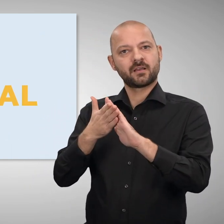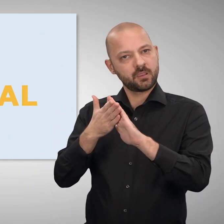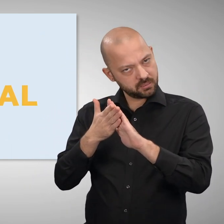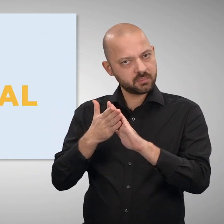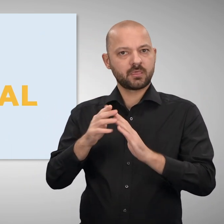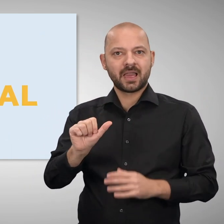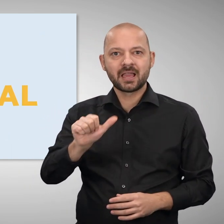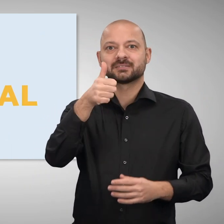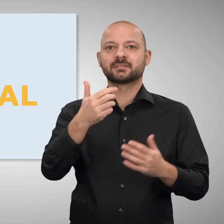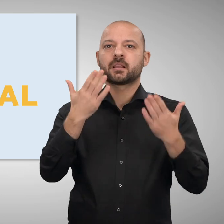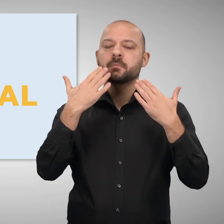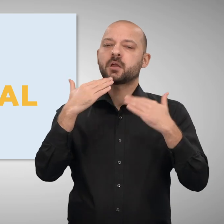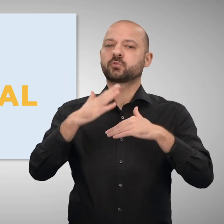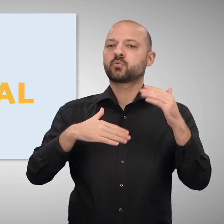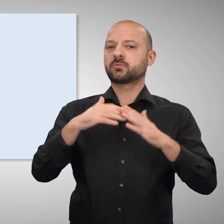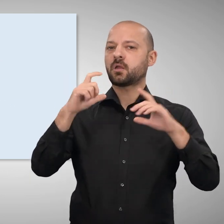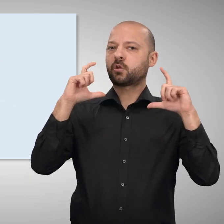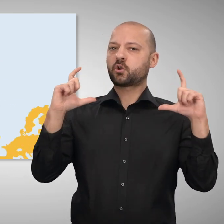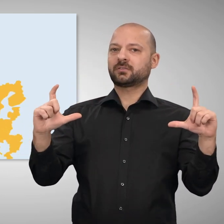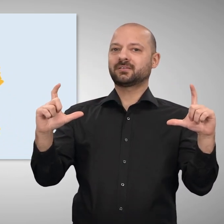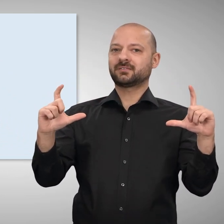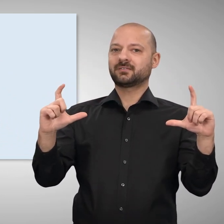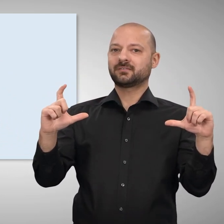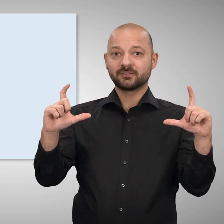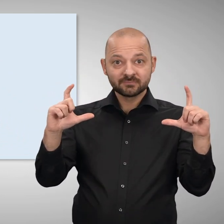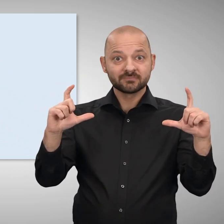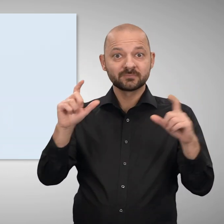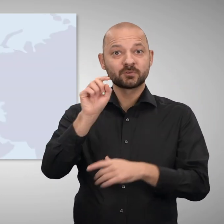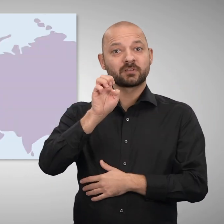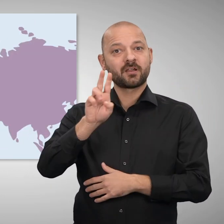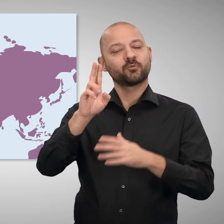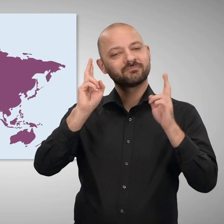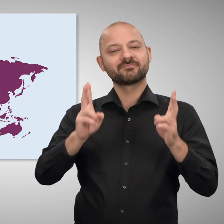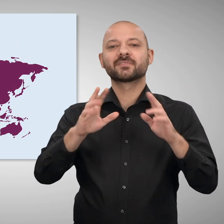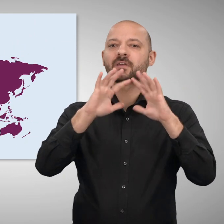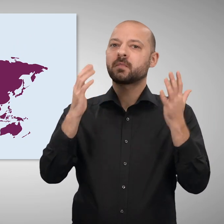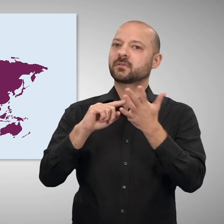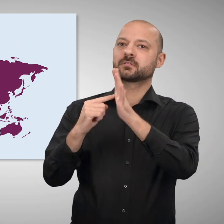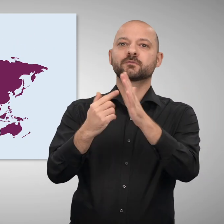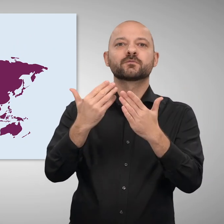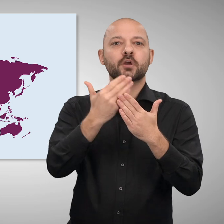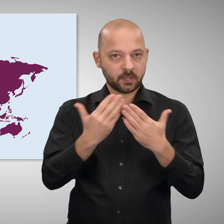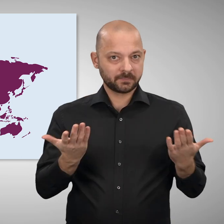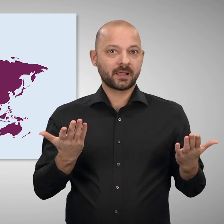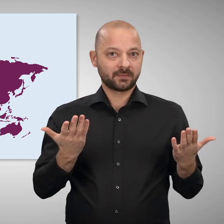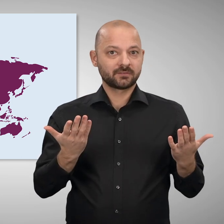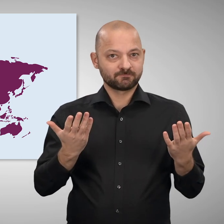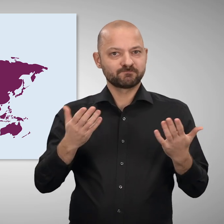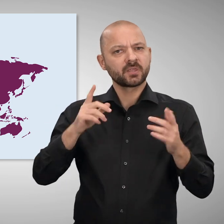klimaneutrale Kontinent werden. Damit dient die EU weltweit als Vorbild. Außerdem ist die EU ein